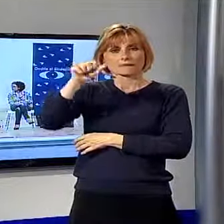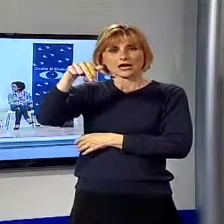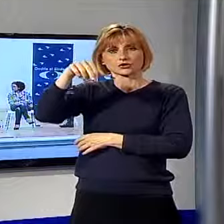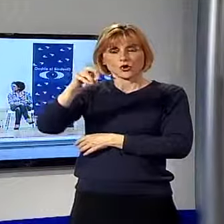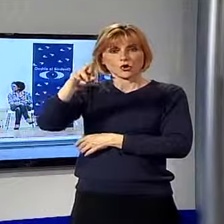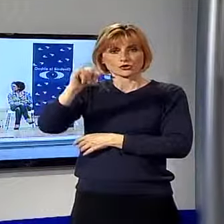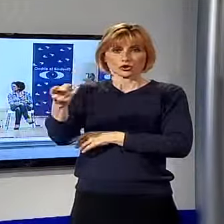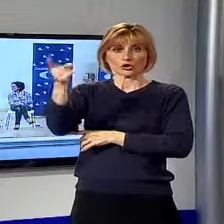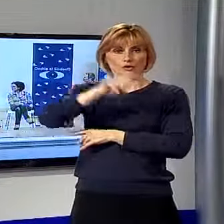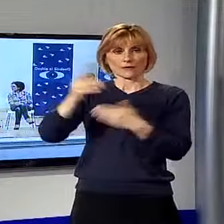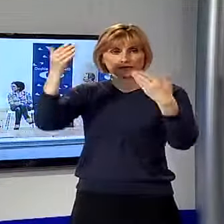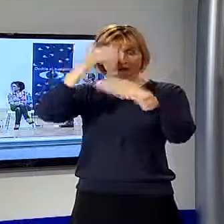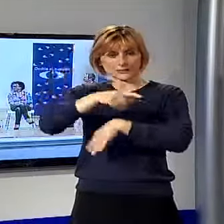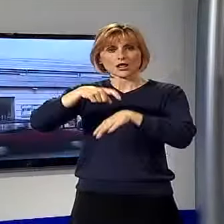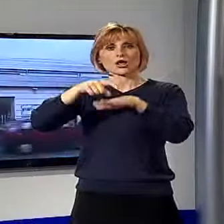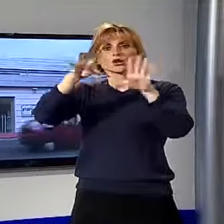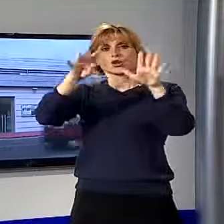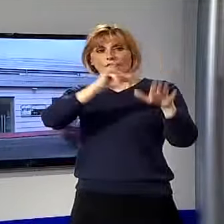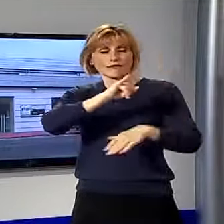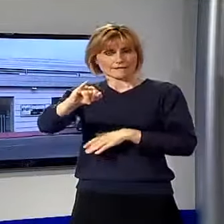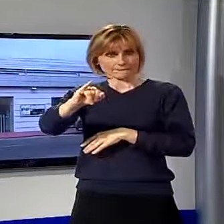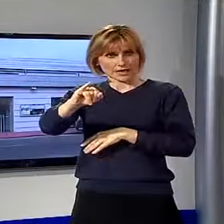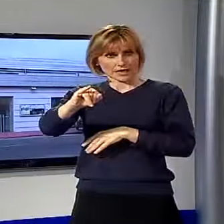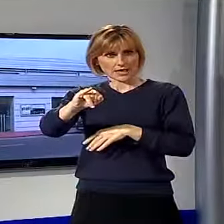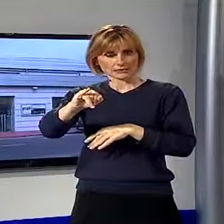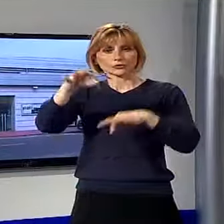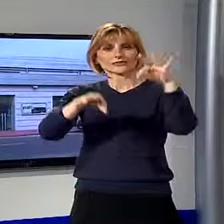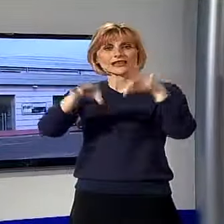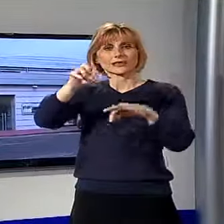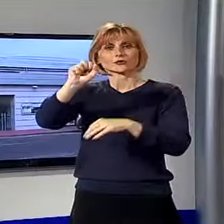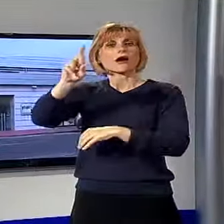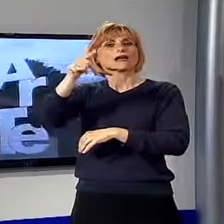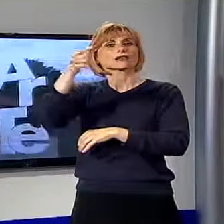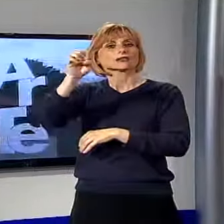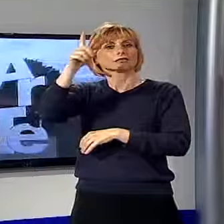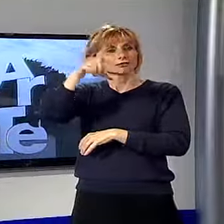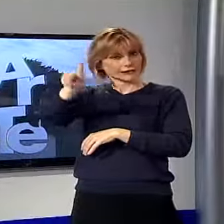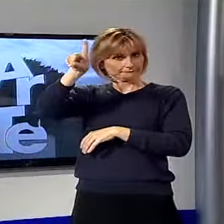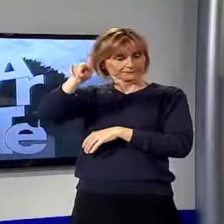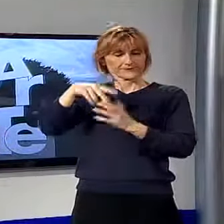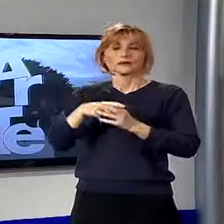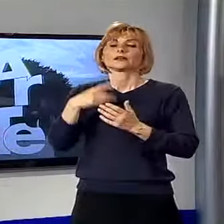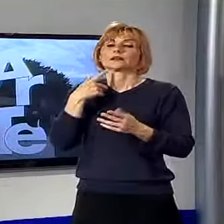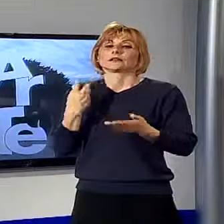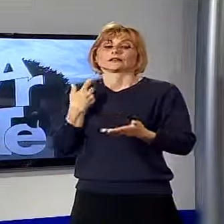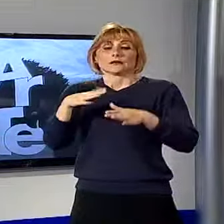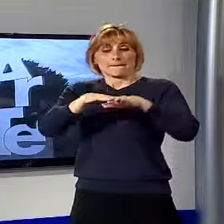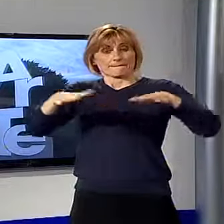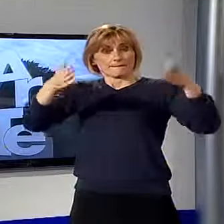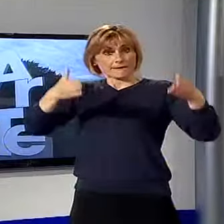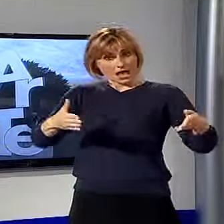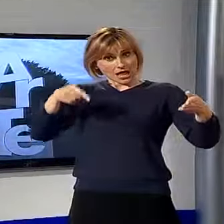in programma domani sera alle 21.15 a D'Artè è un confronto che promette davvero scintille. Sul palco dell'ex